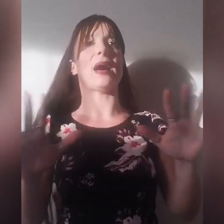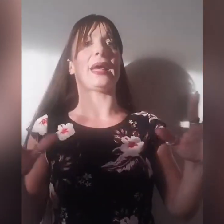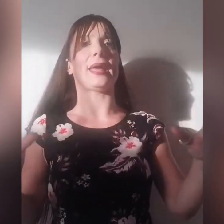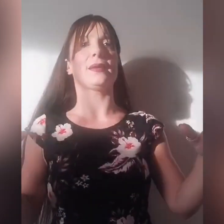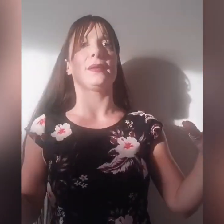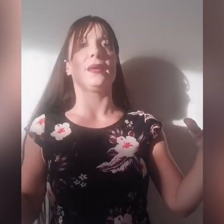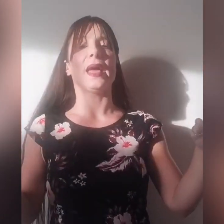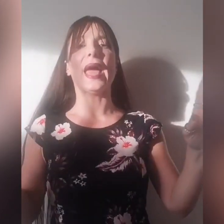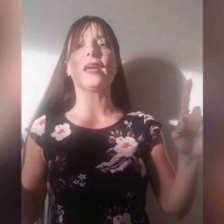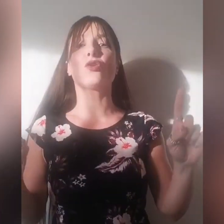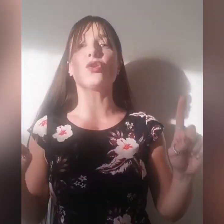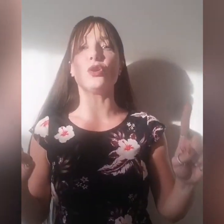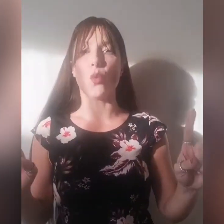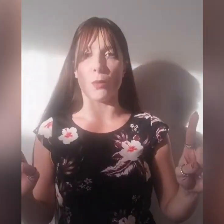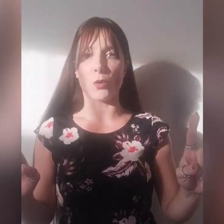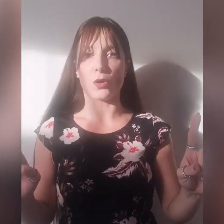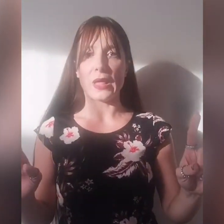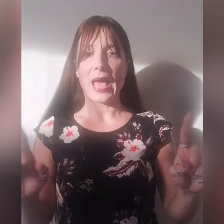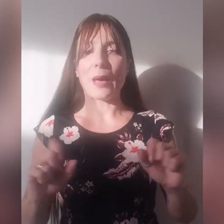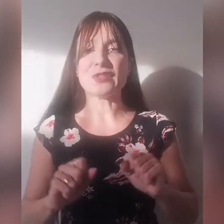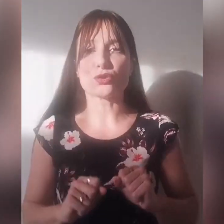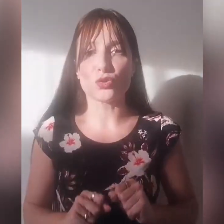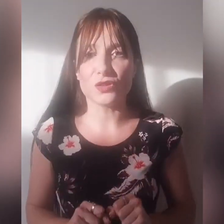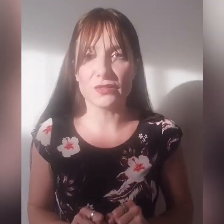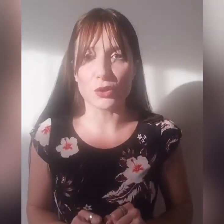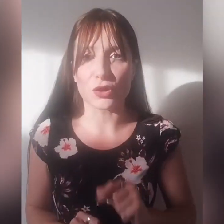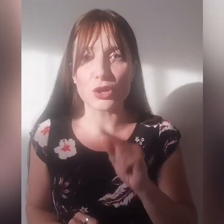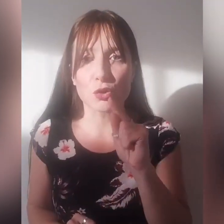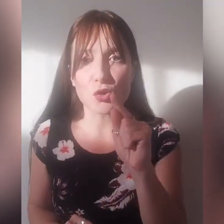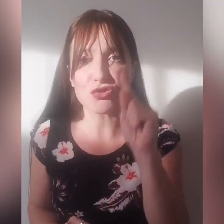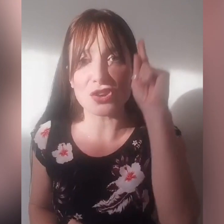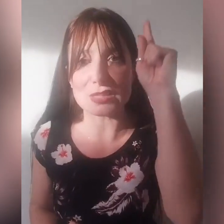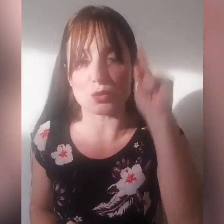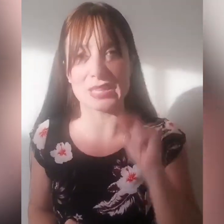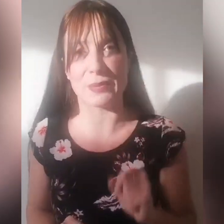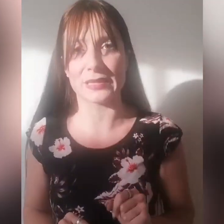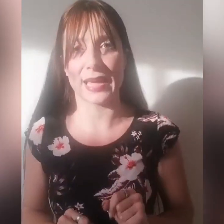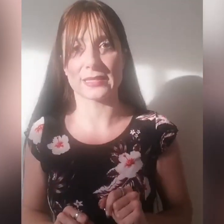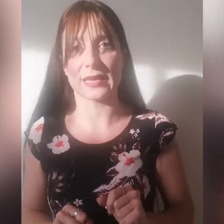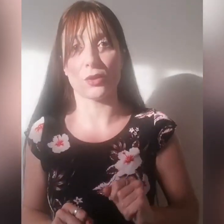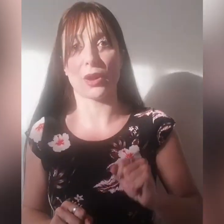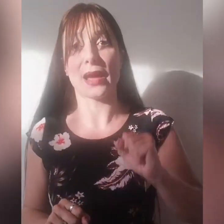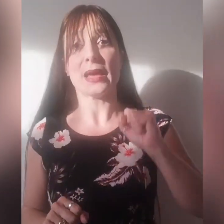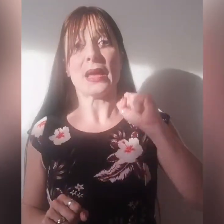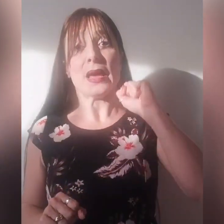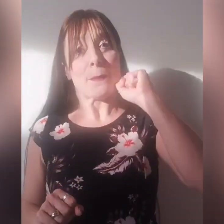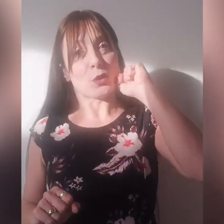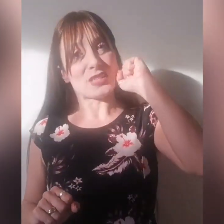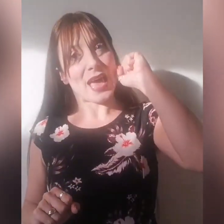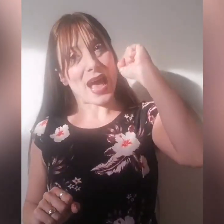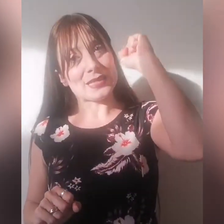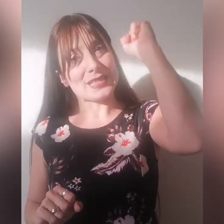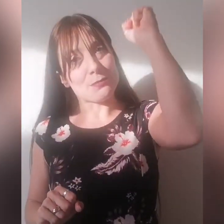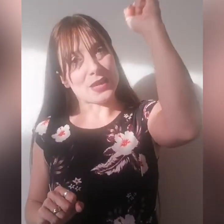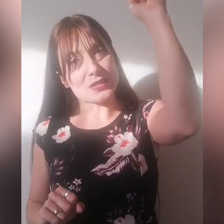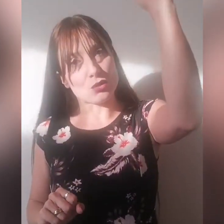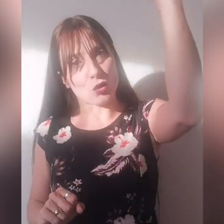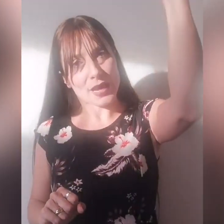mare, ecco che l'uomo ha bisogno di Dio, riconosce la sua dipendenza e allora Mosè alza il bastone